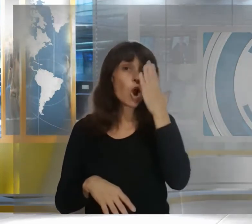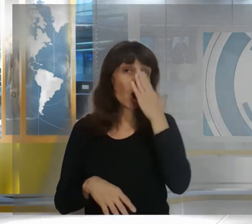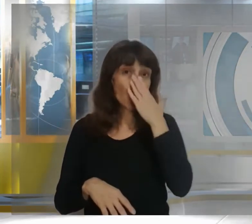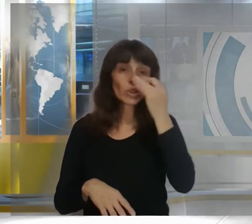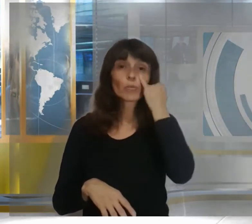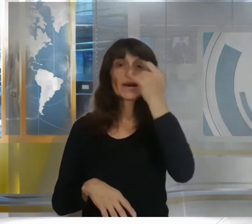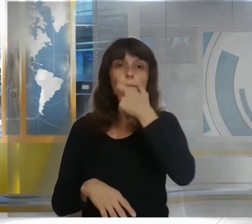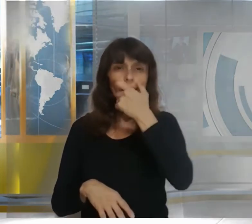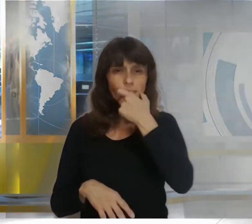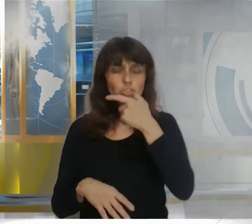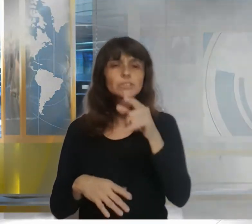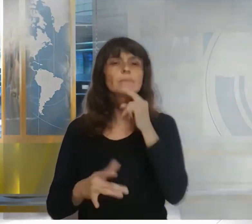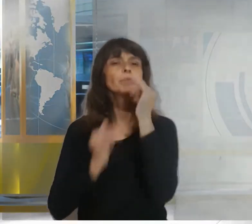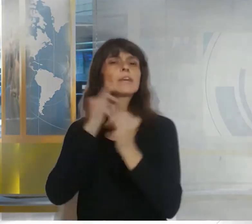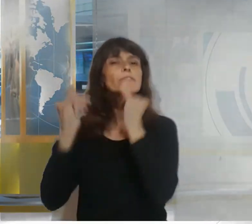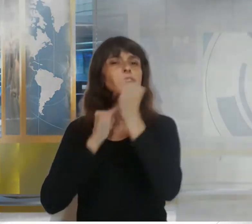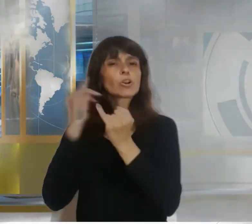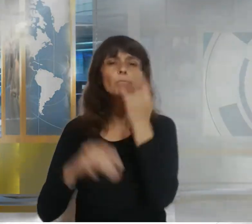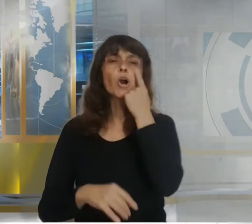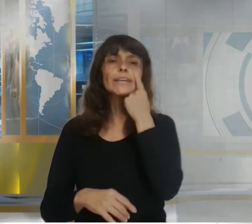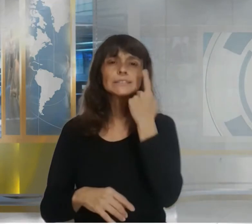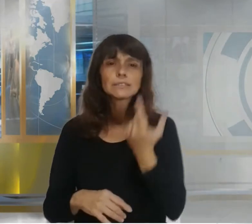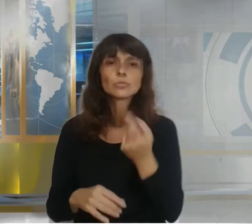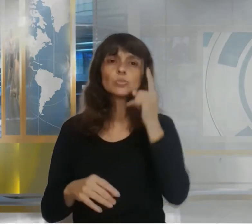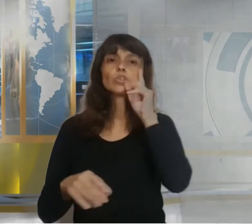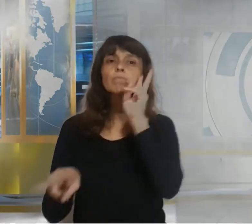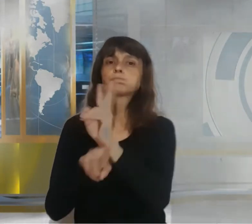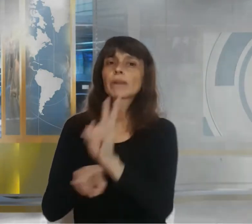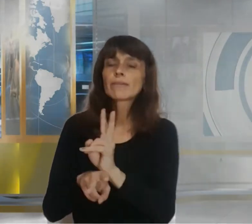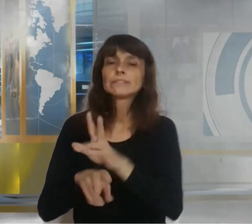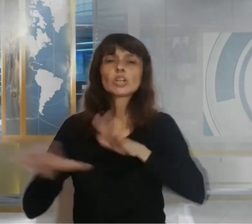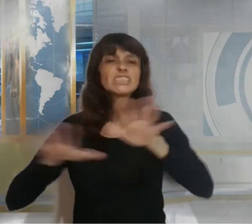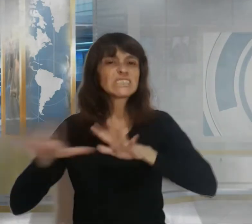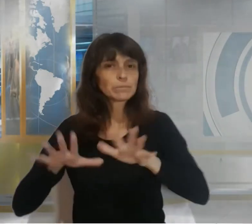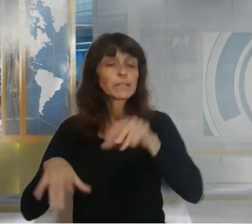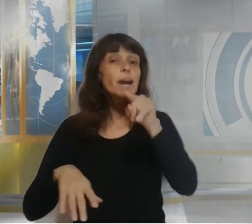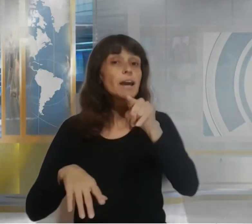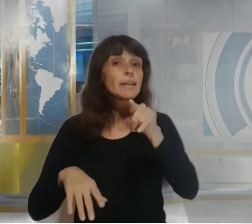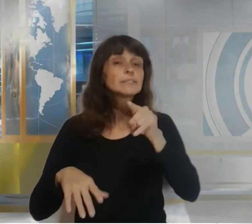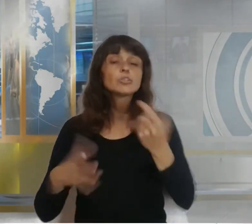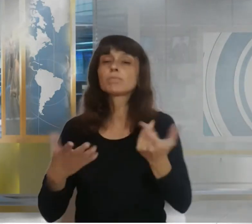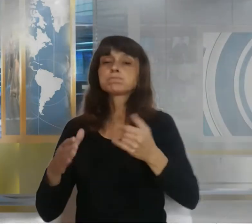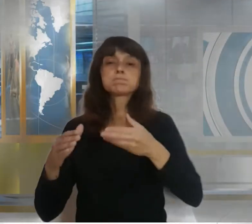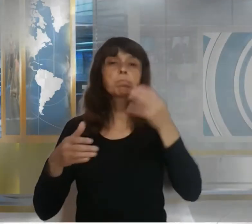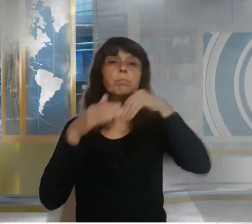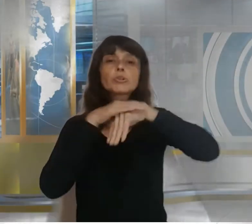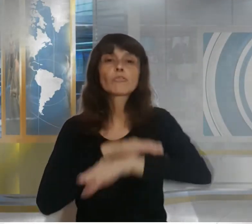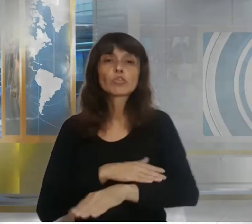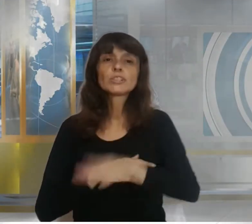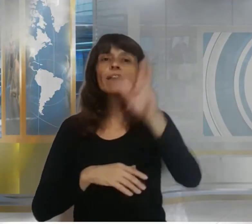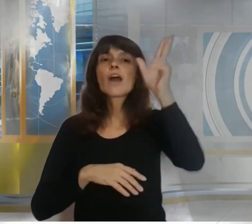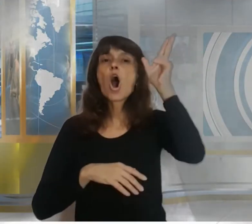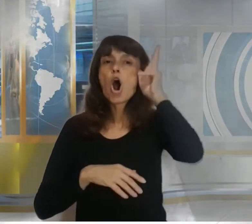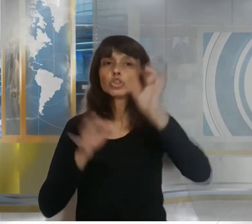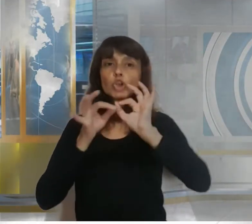Nacional de Prevención Sísmica el fenómeno tuvo una profundidad de 8 kilómetros mientras que su epicentro fue de